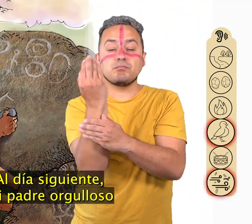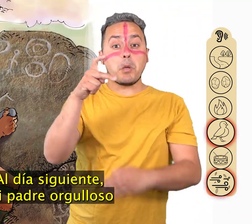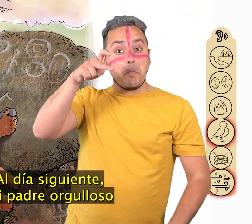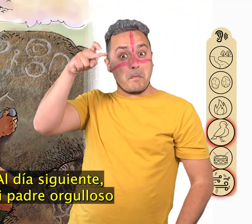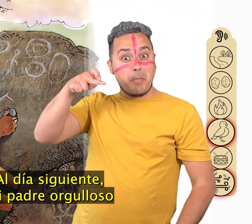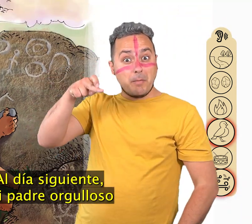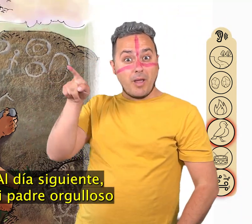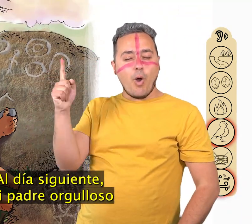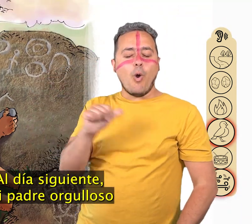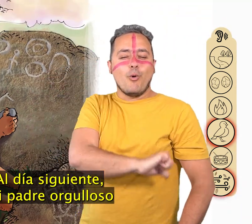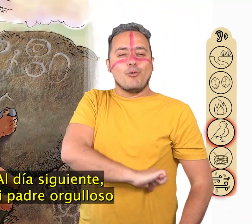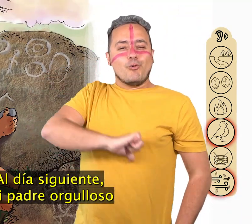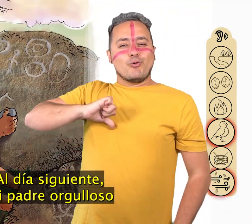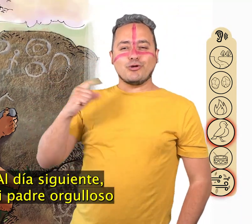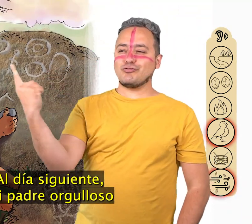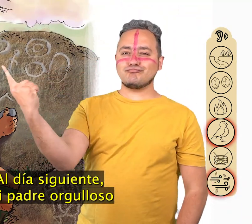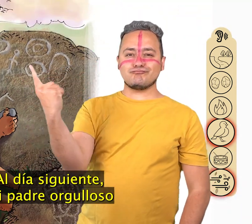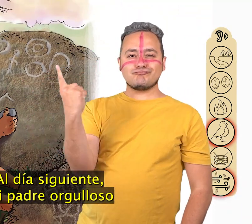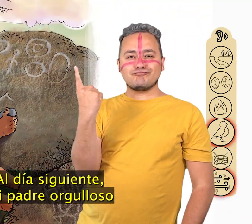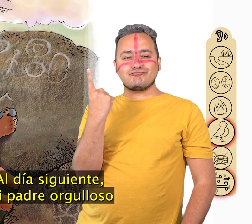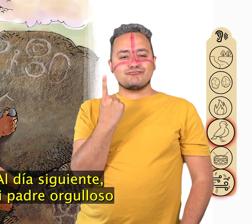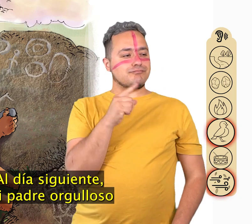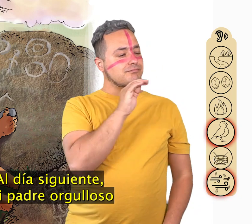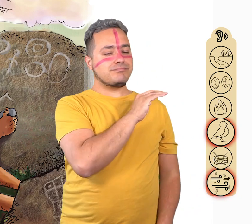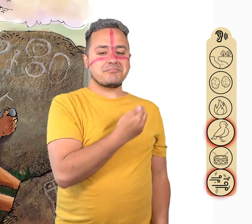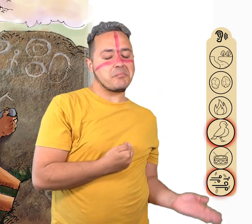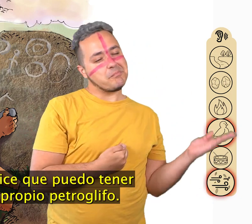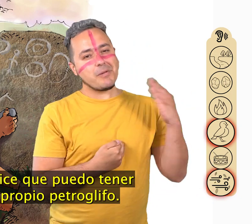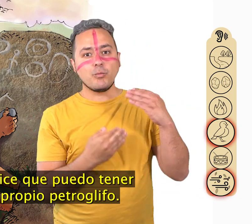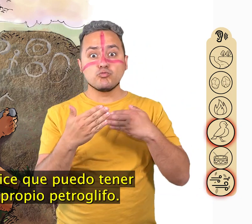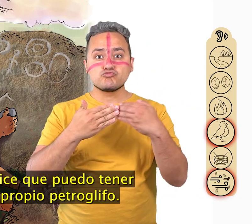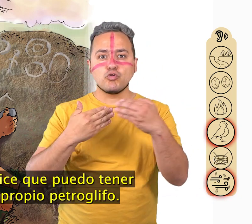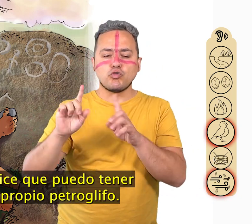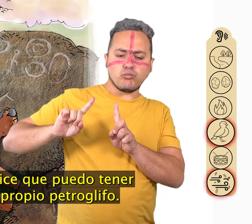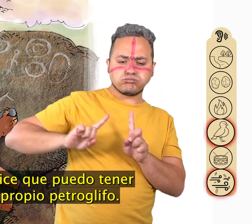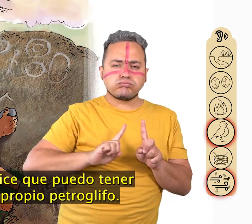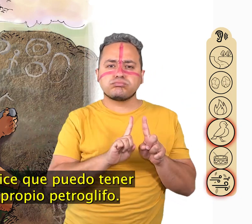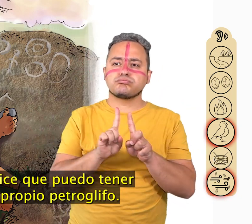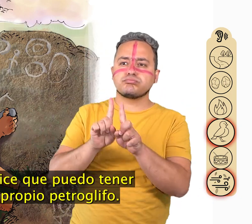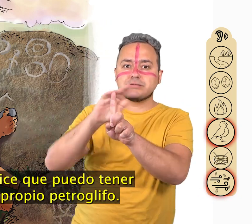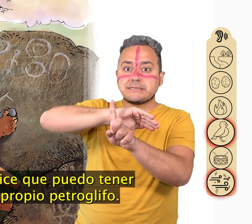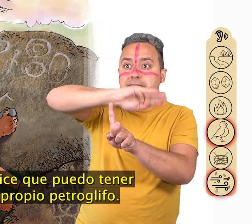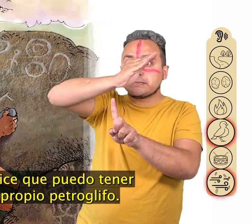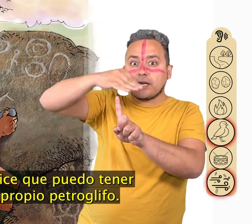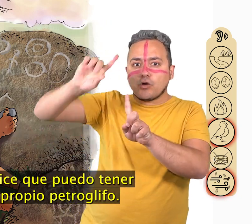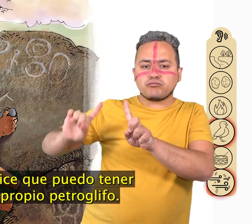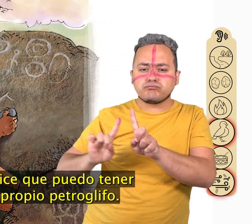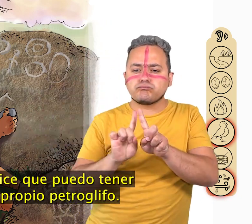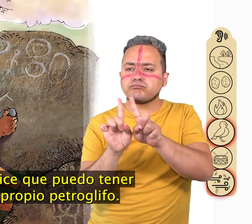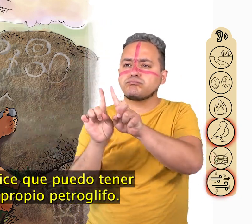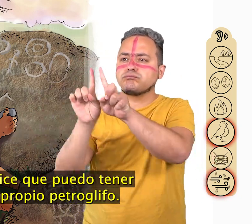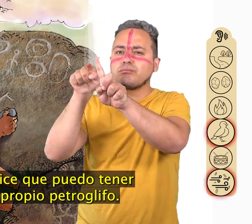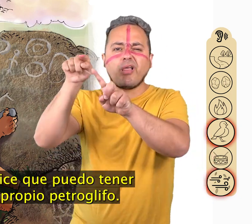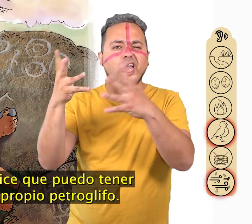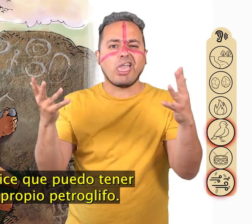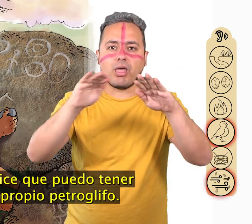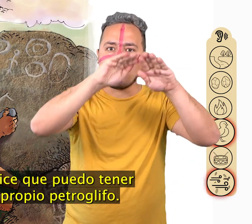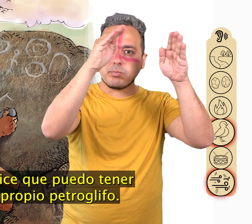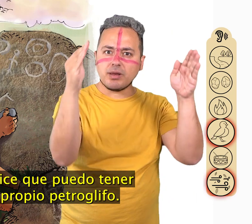Al día siguiente, mi padre, orgulloso, me dice que puedo tener mi propio